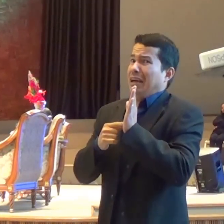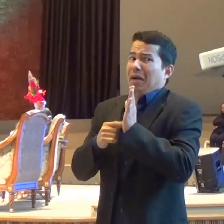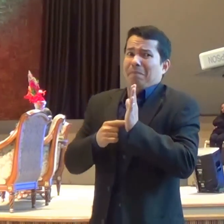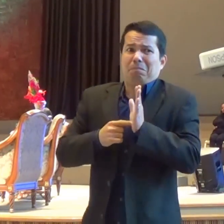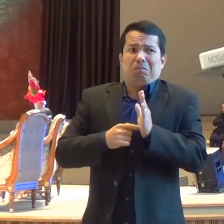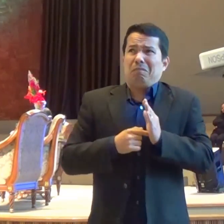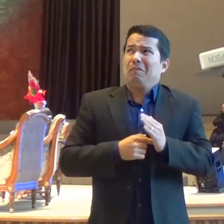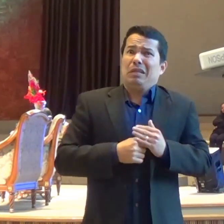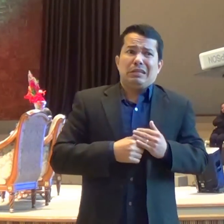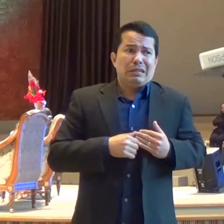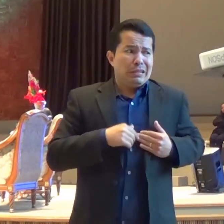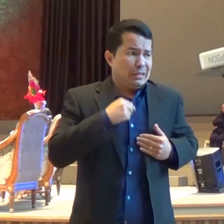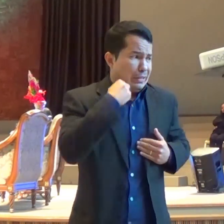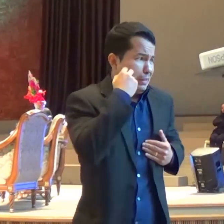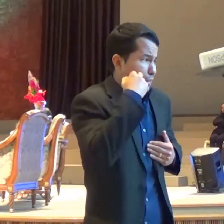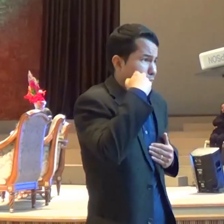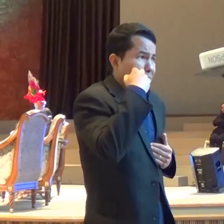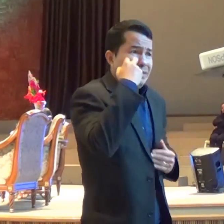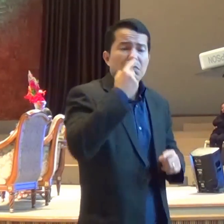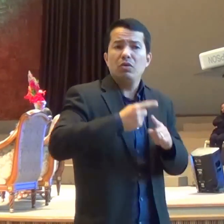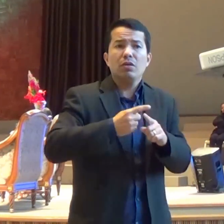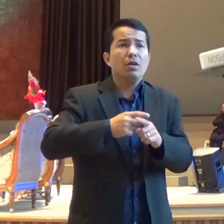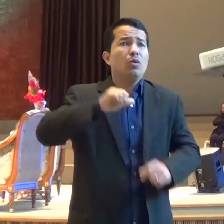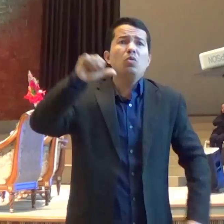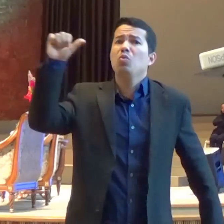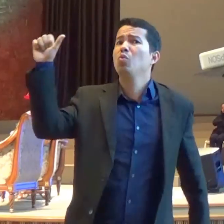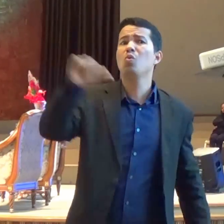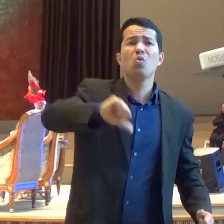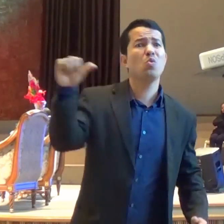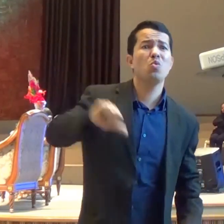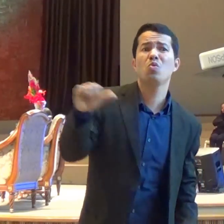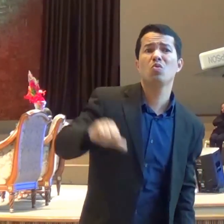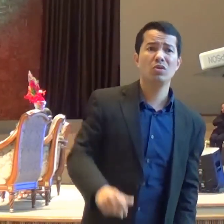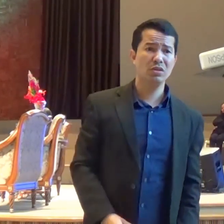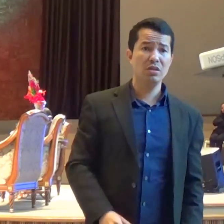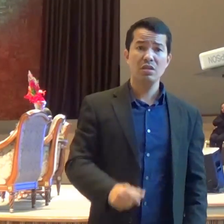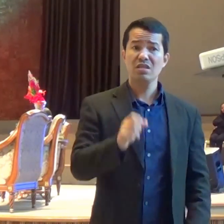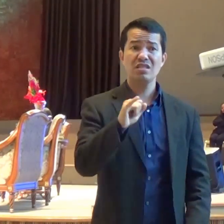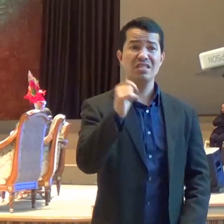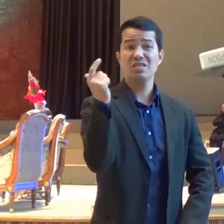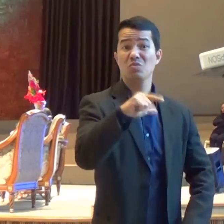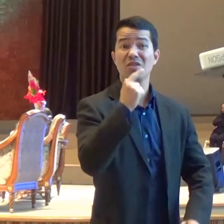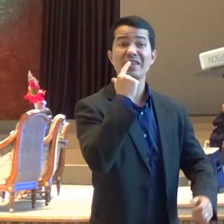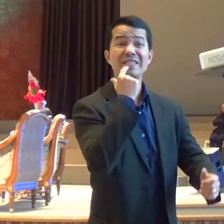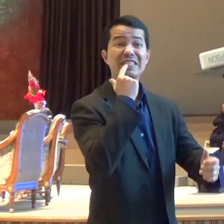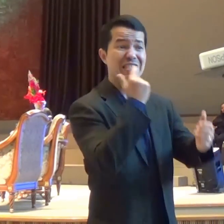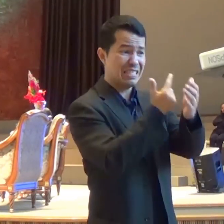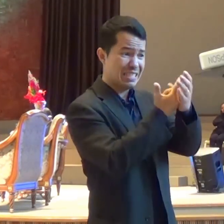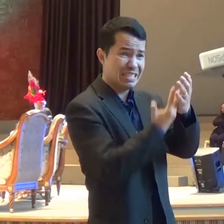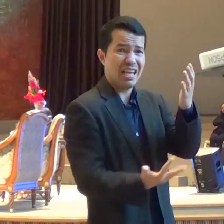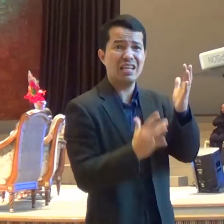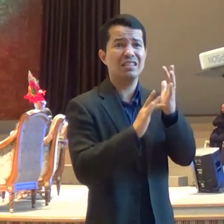E que eu não tenho Jeito de passar Pelo juízo de Deus Eterno